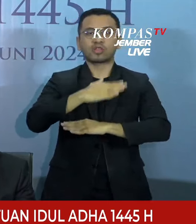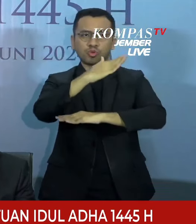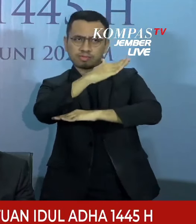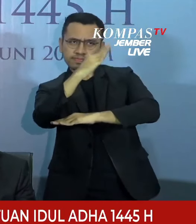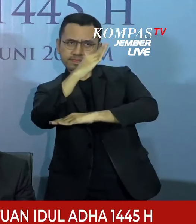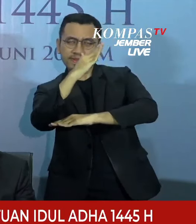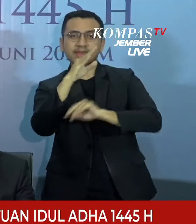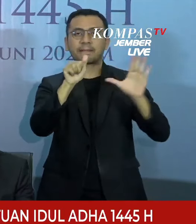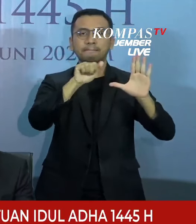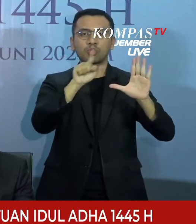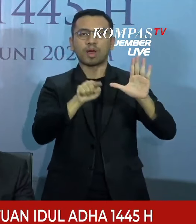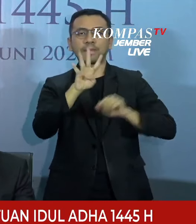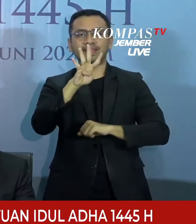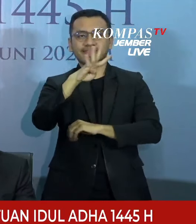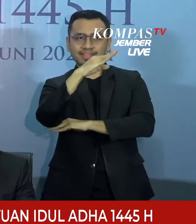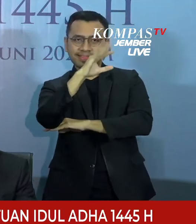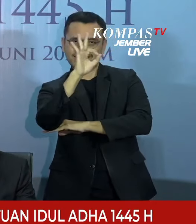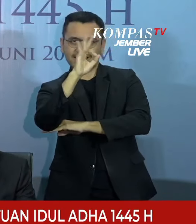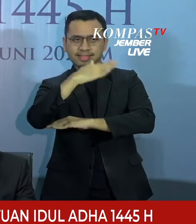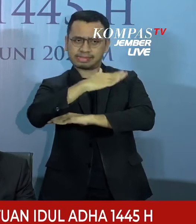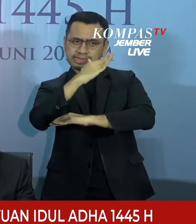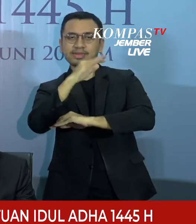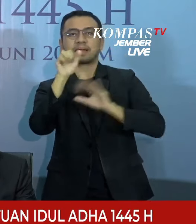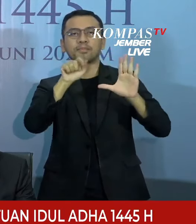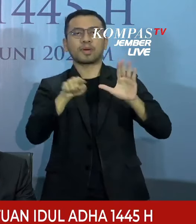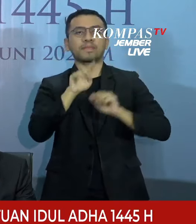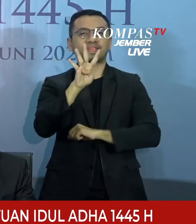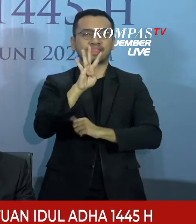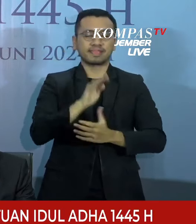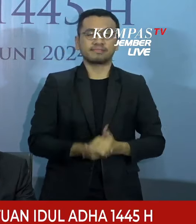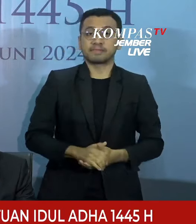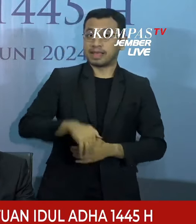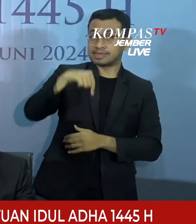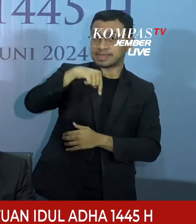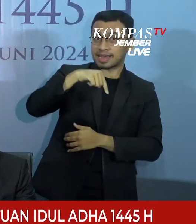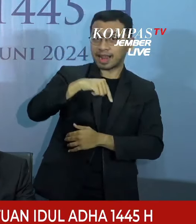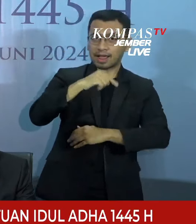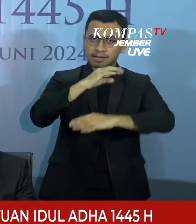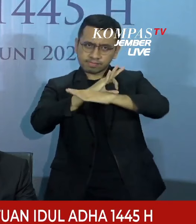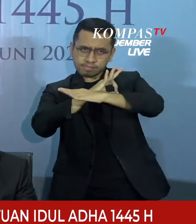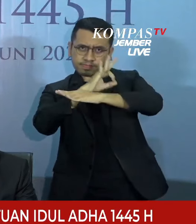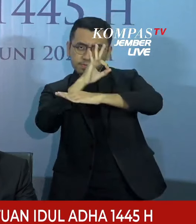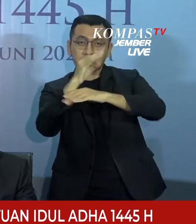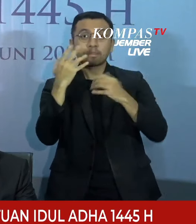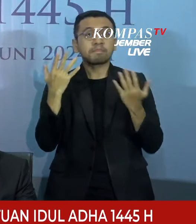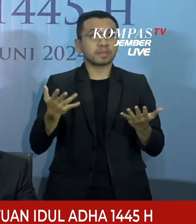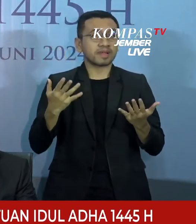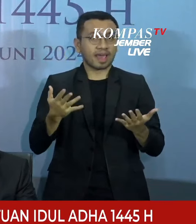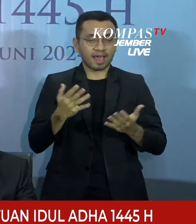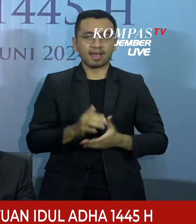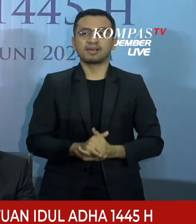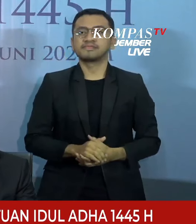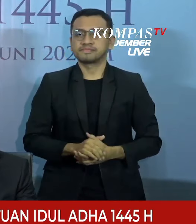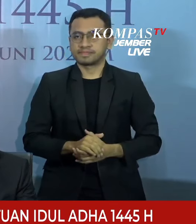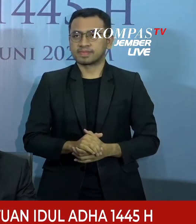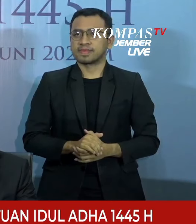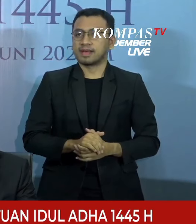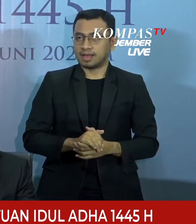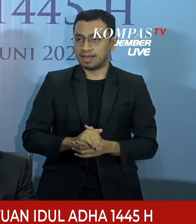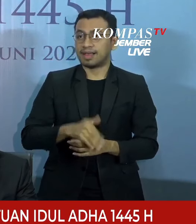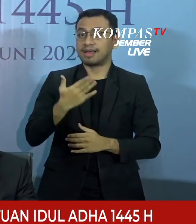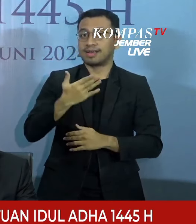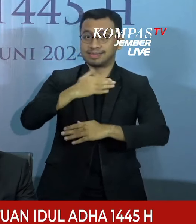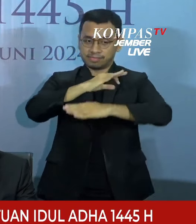,4 derajat. Adapun data posisi hilal hari ini di seluruh Indonesia, yaitu ketinggian